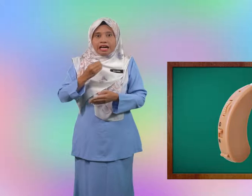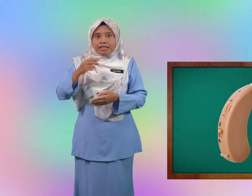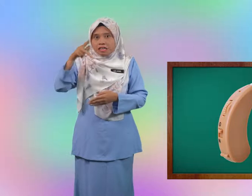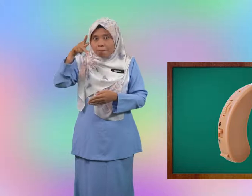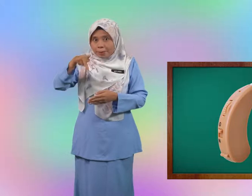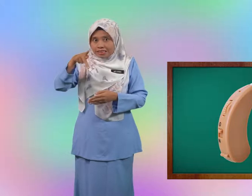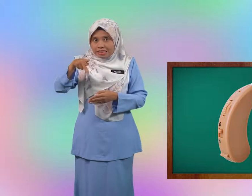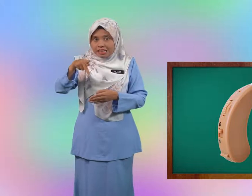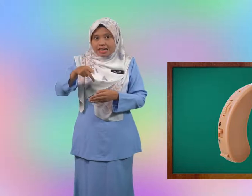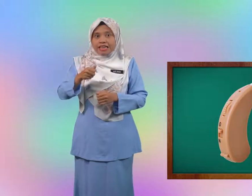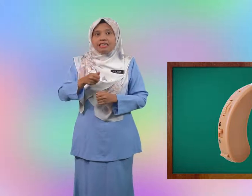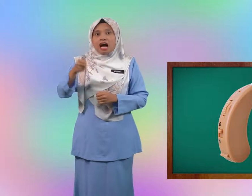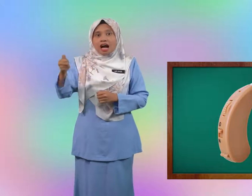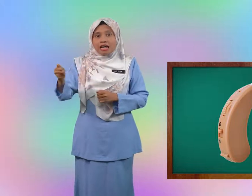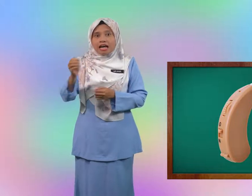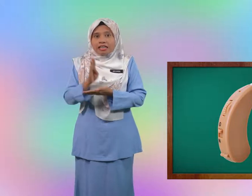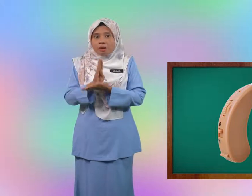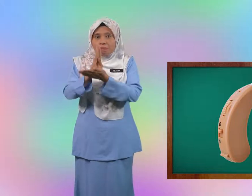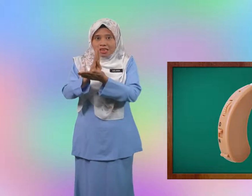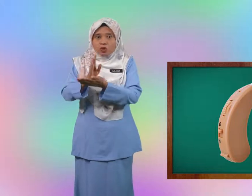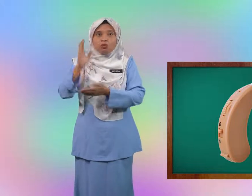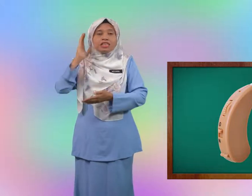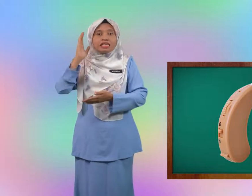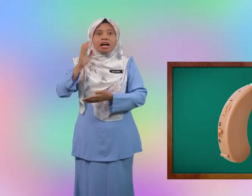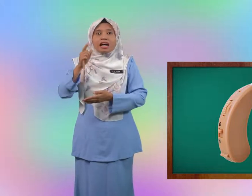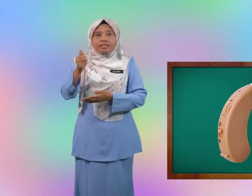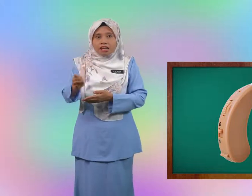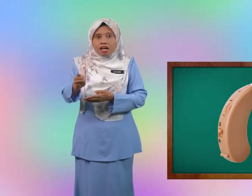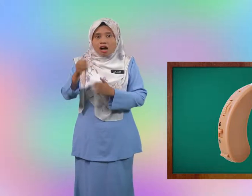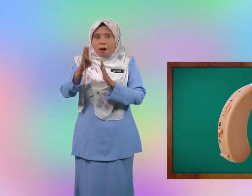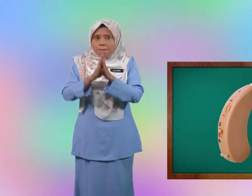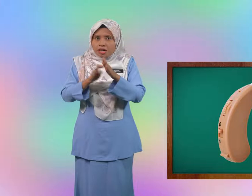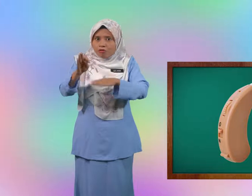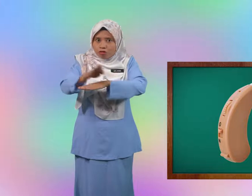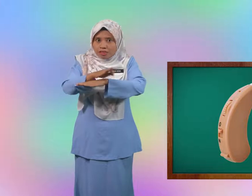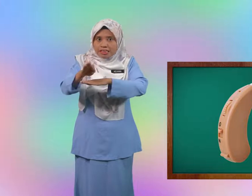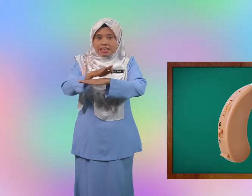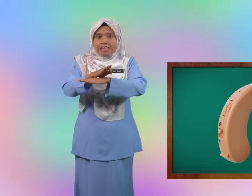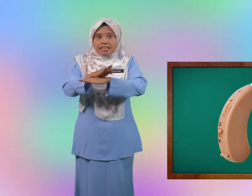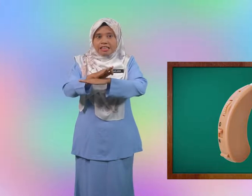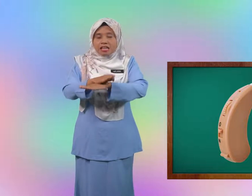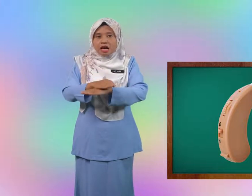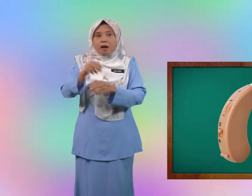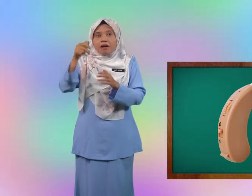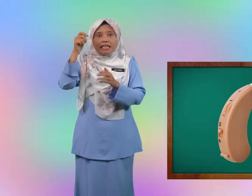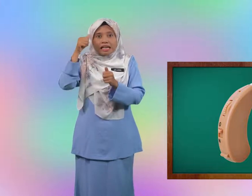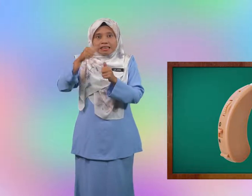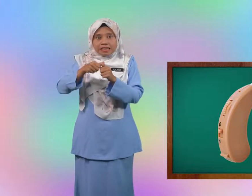pastikan alat bantu dengar anda berfungsi. Ingatan